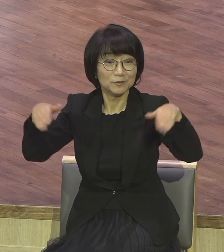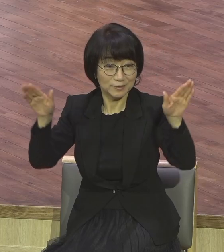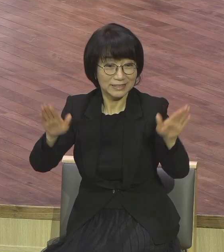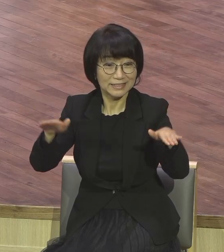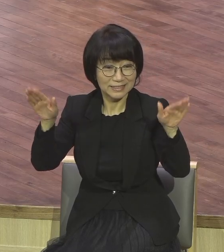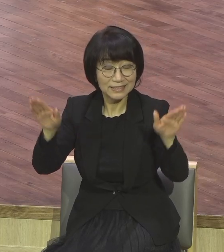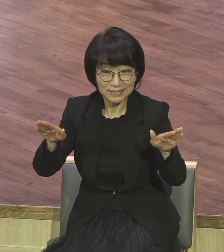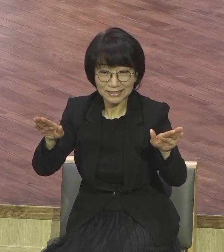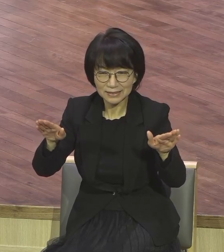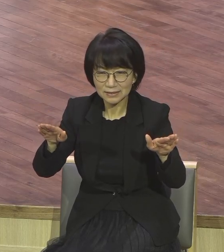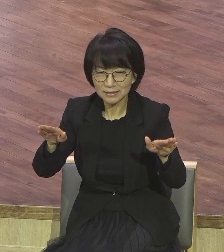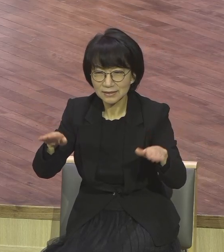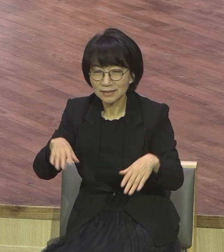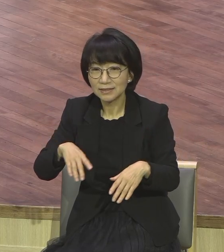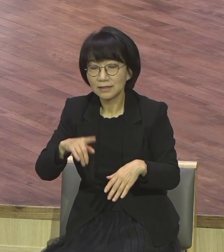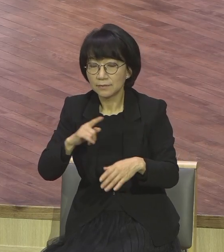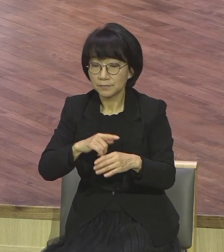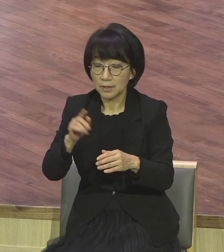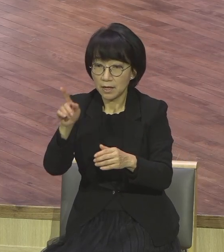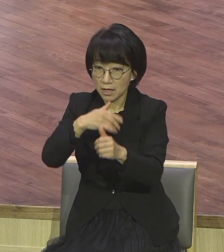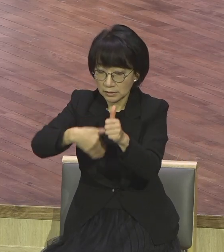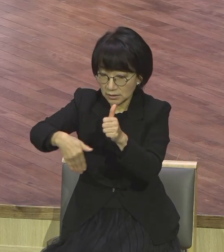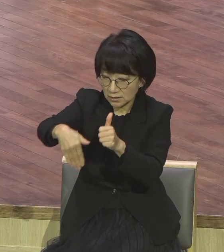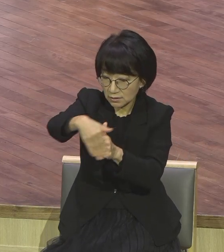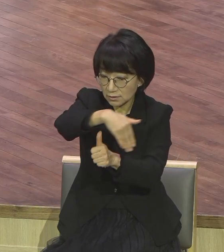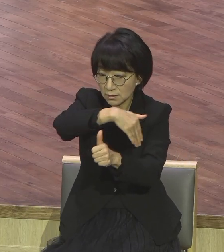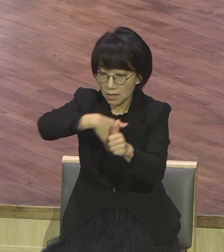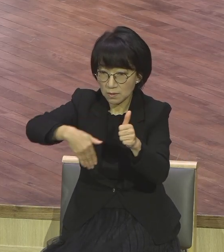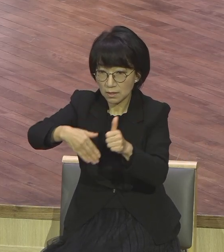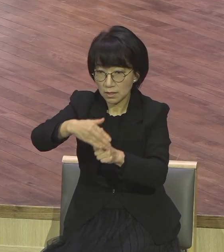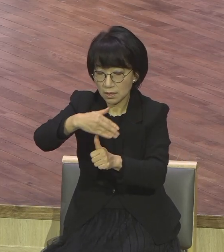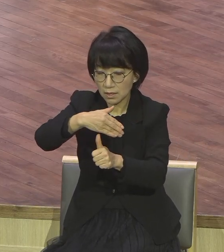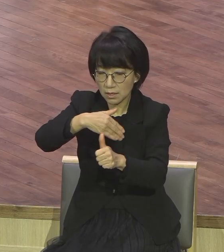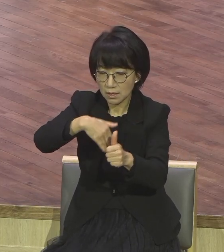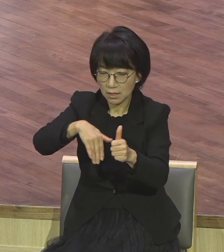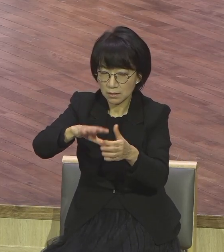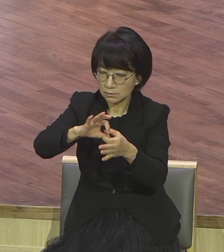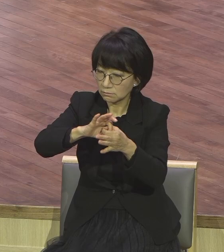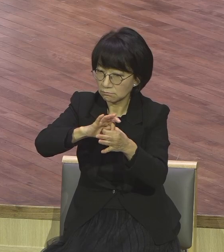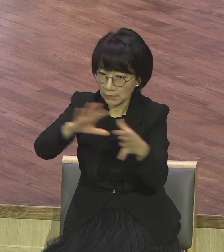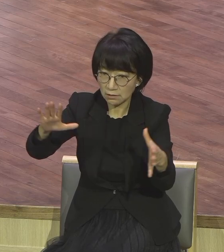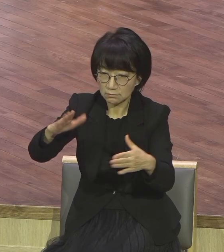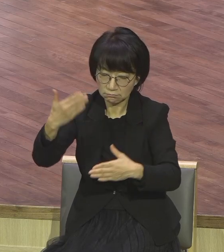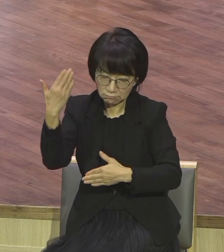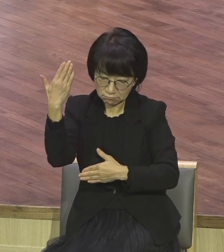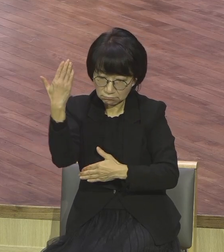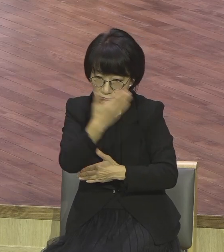어떤 상황 속에서도 변질되지 말고 영적 순수성을 가져라.